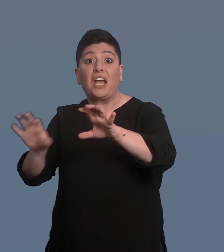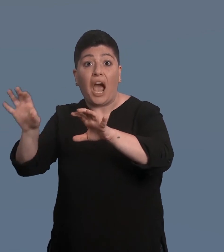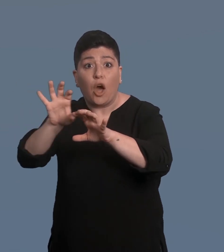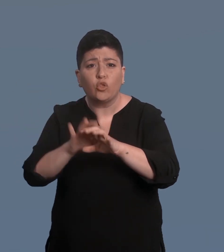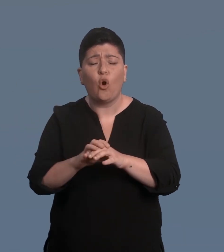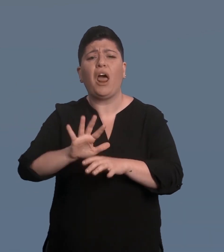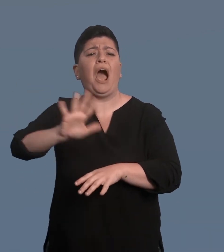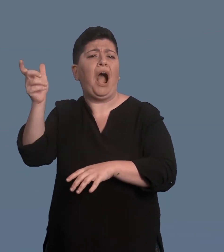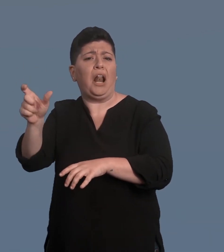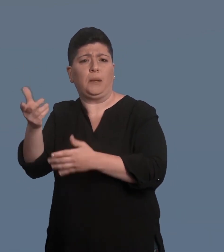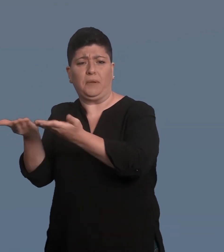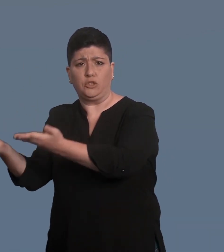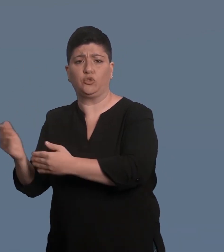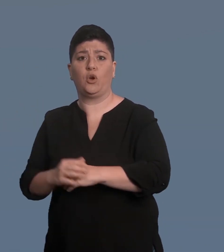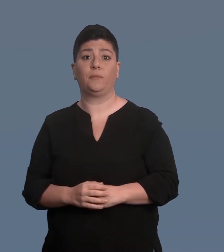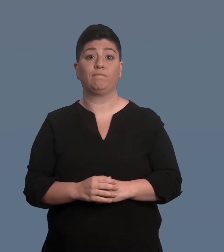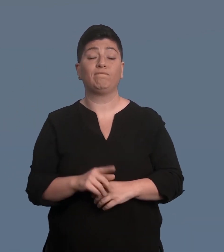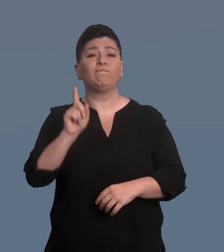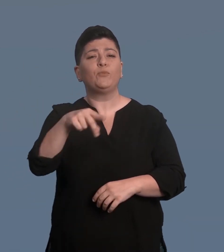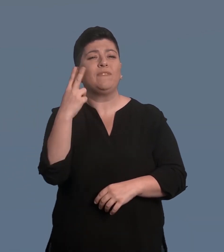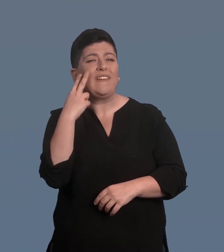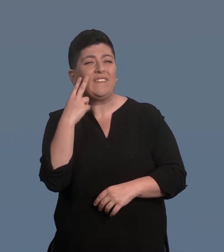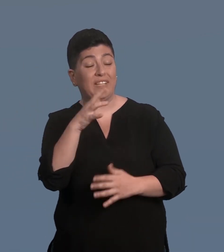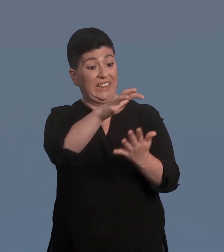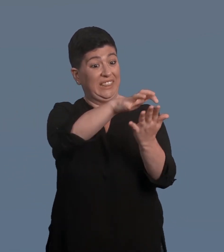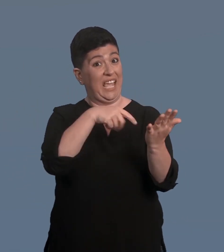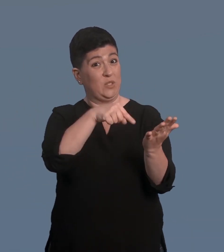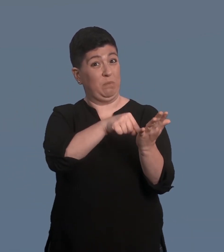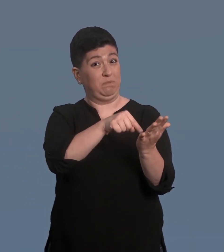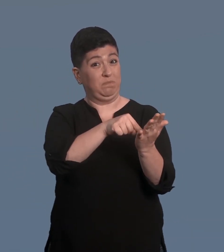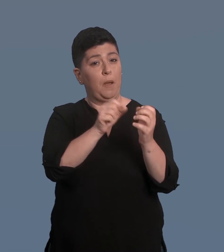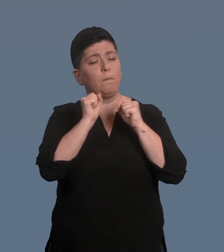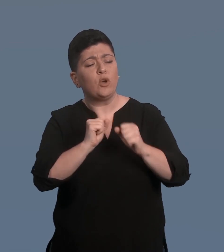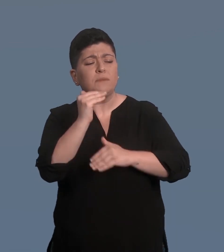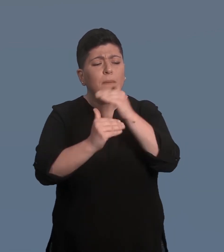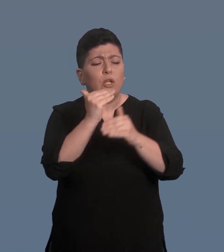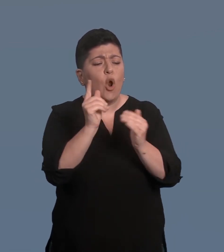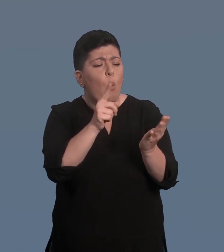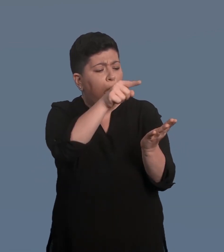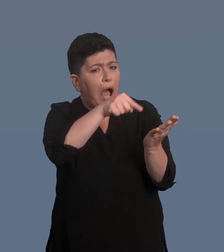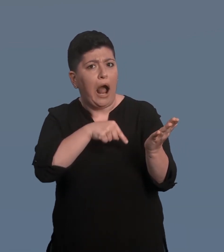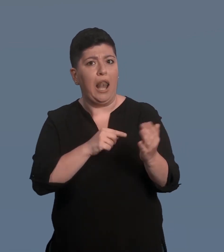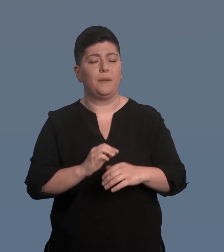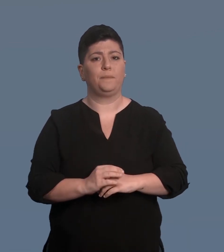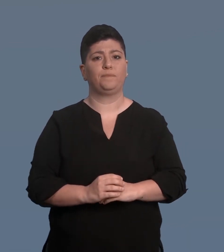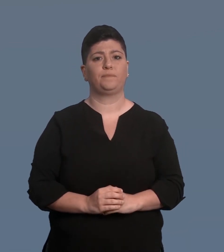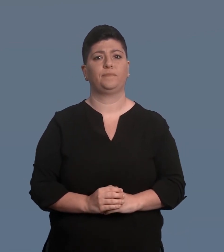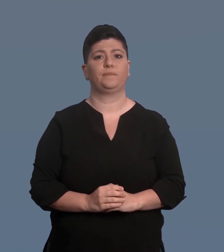Confederazione, Cantone e altri attori e di esaminare a fondo le possibilità di miglioramento segnalate nel presente rapporto.